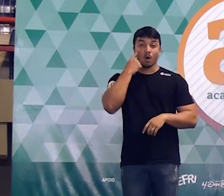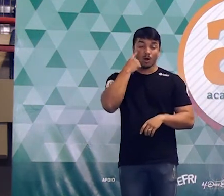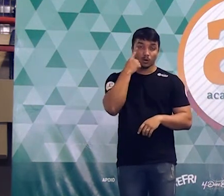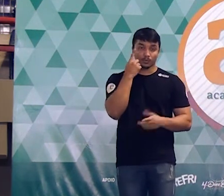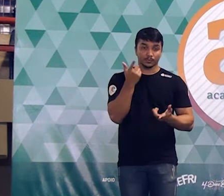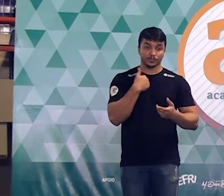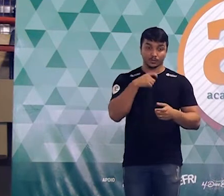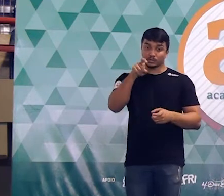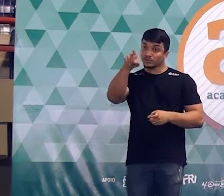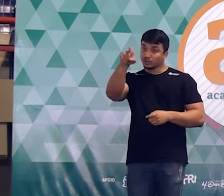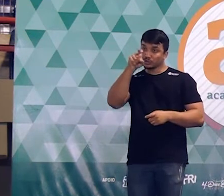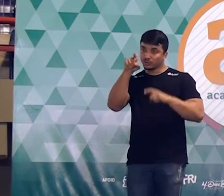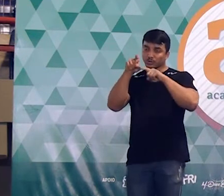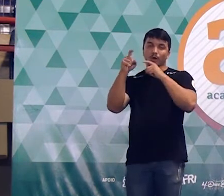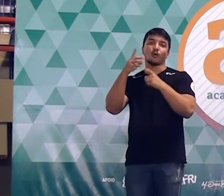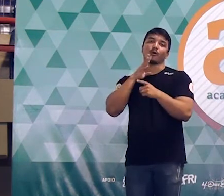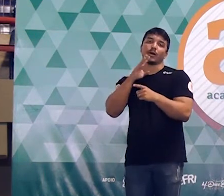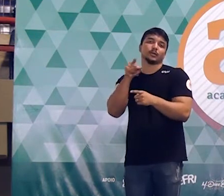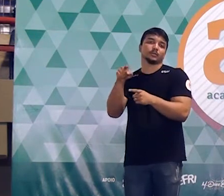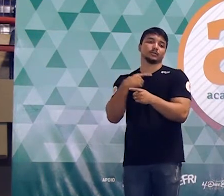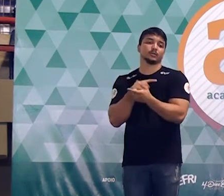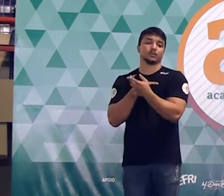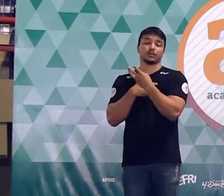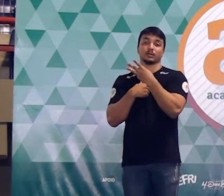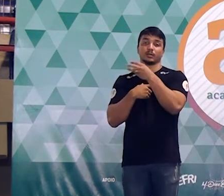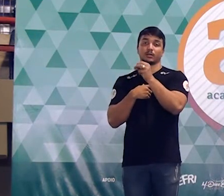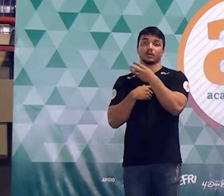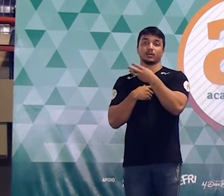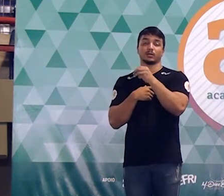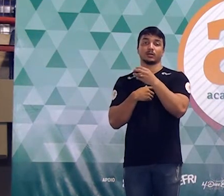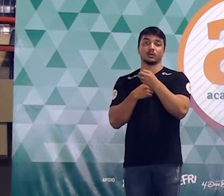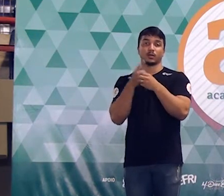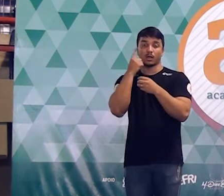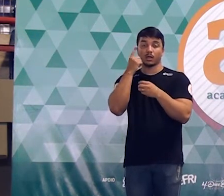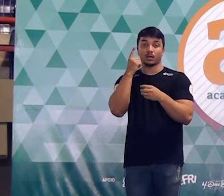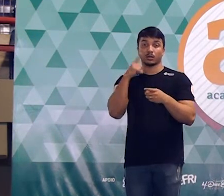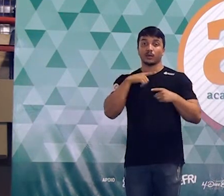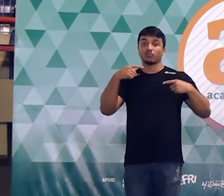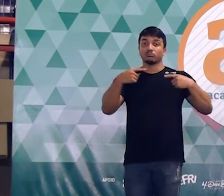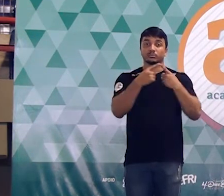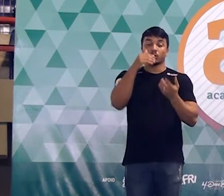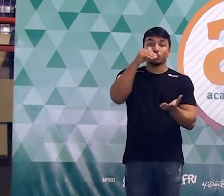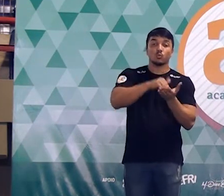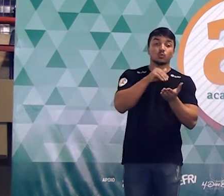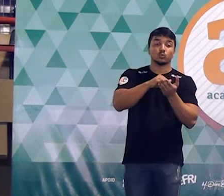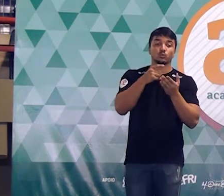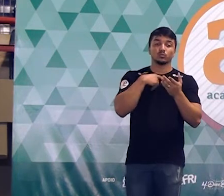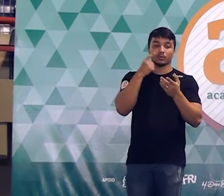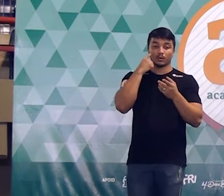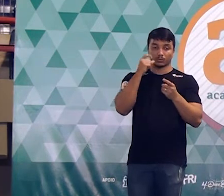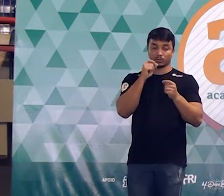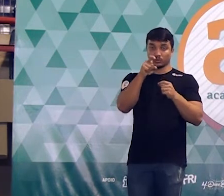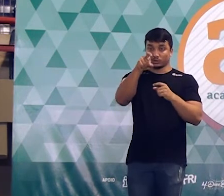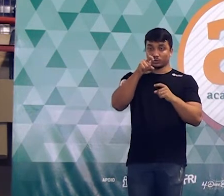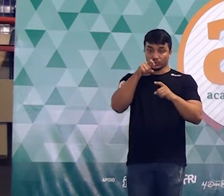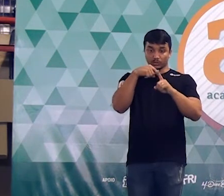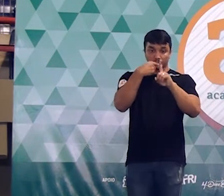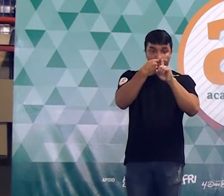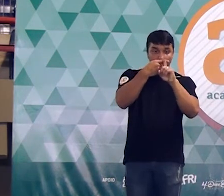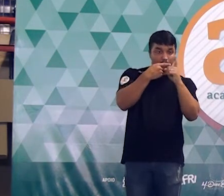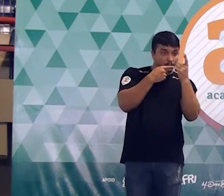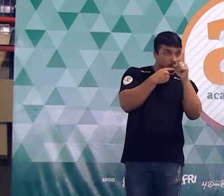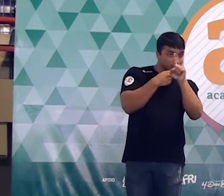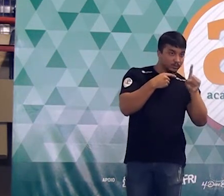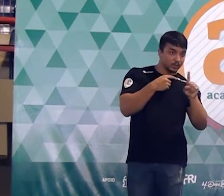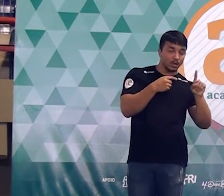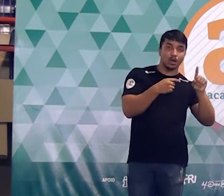pega o valor do x que é 30 e olha a última equação o que é que diz a última equação? que x mais z vale